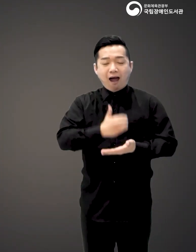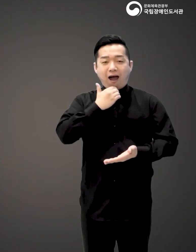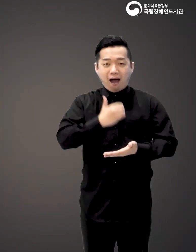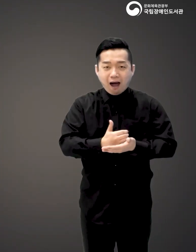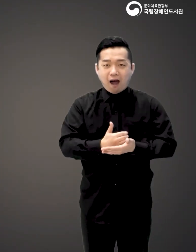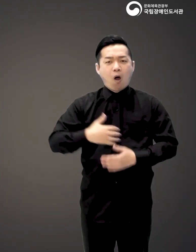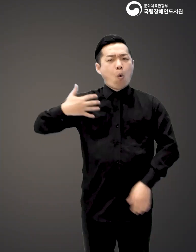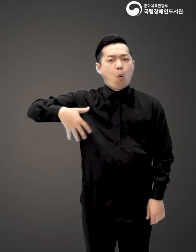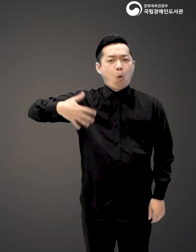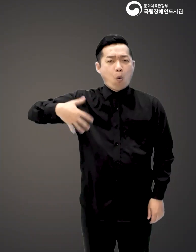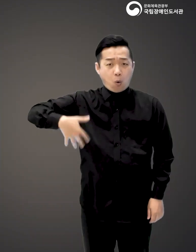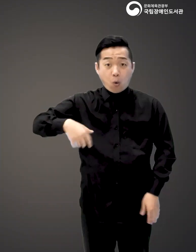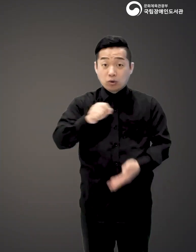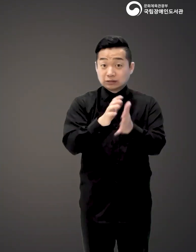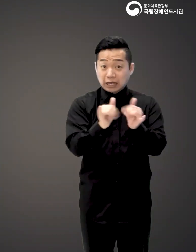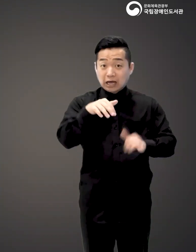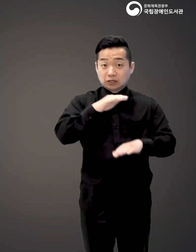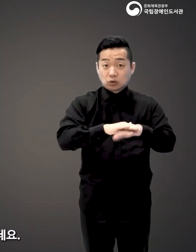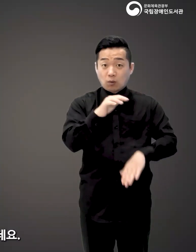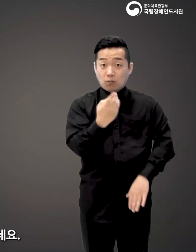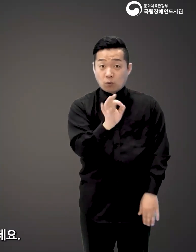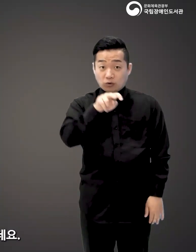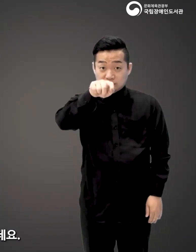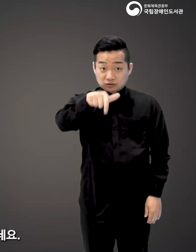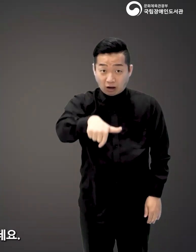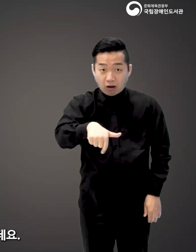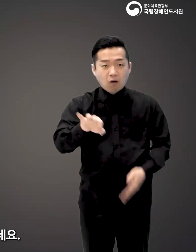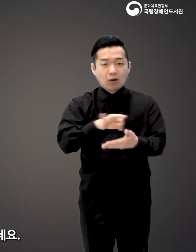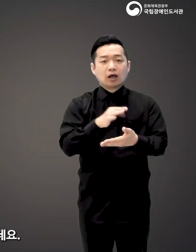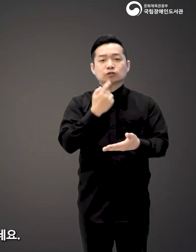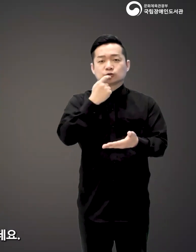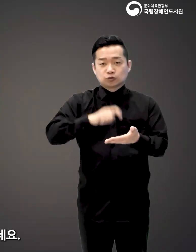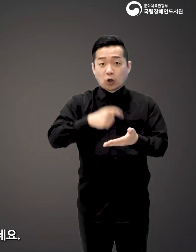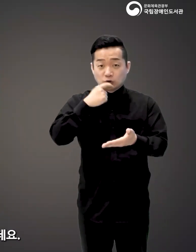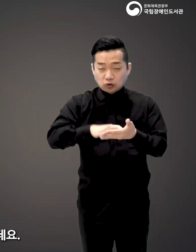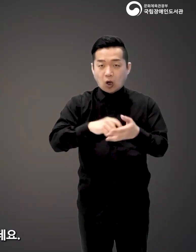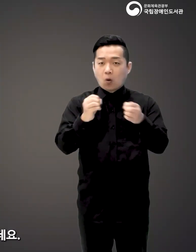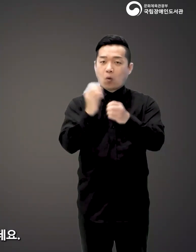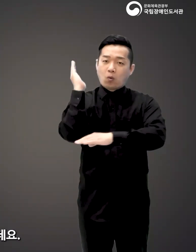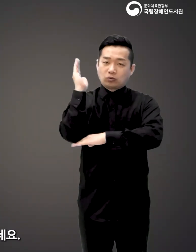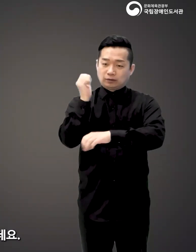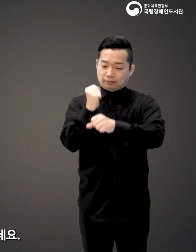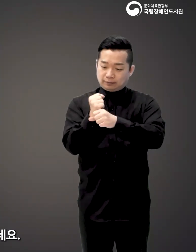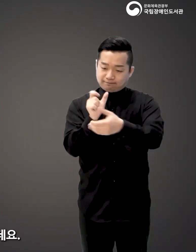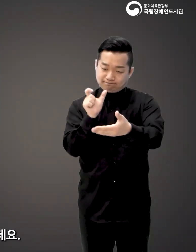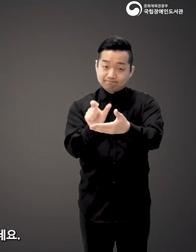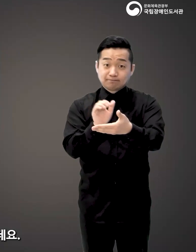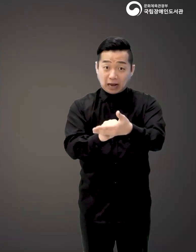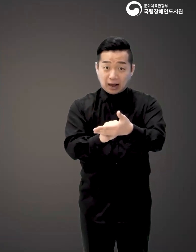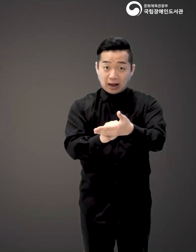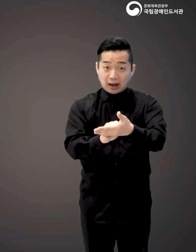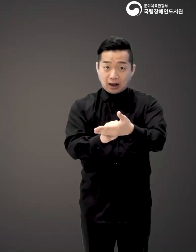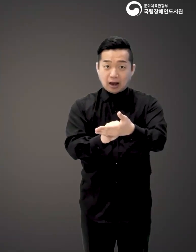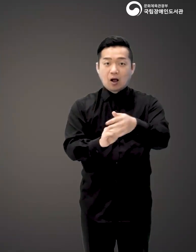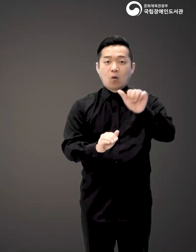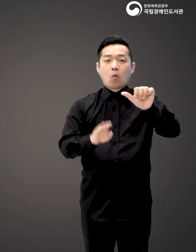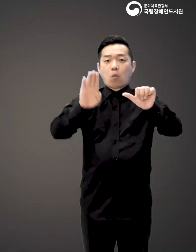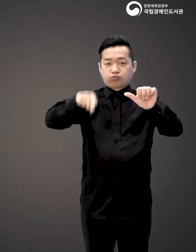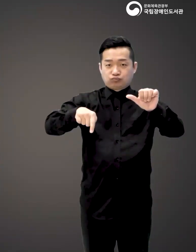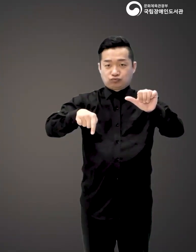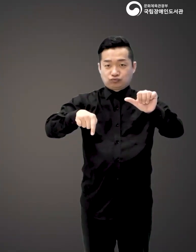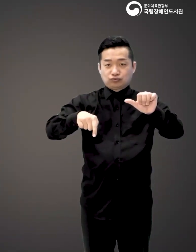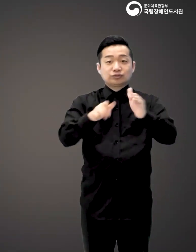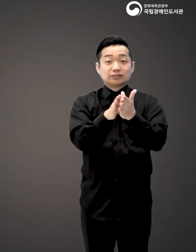쏟아냈죠. 저자 손봉석은 회계를 알기 쉽게 흥미진진한 소설로 구성해내놓았는데요. 무려